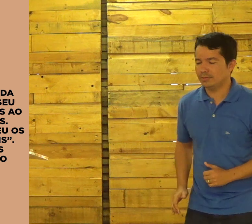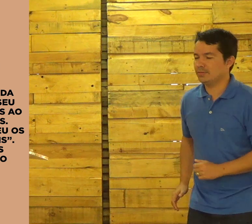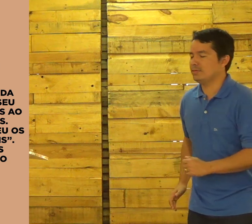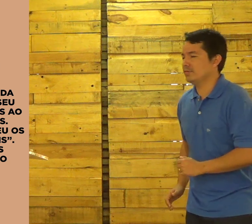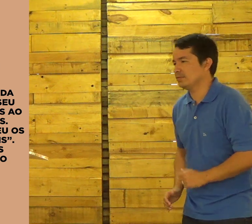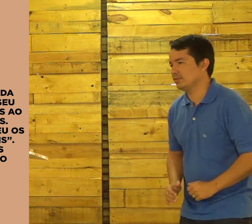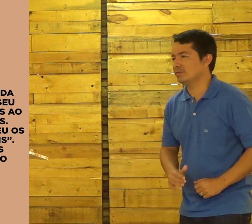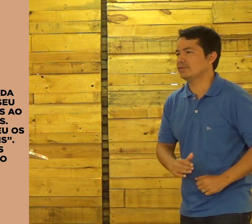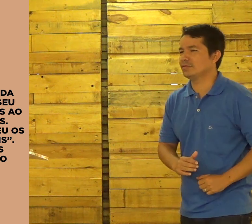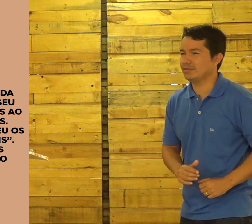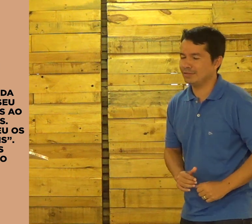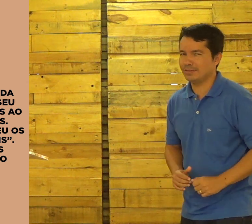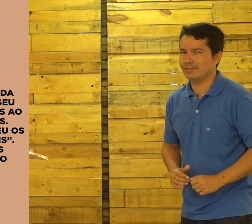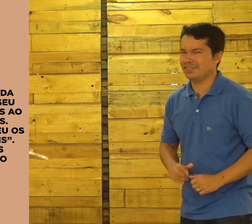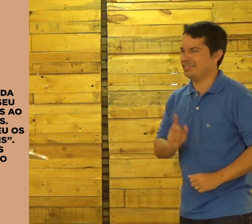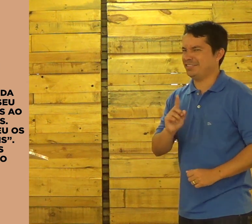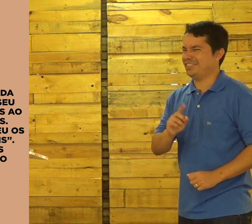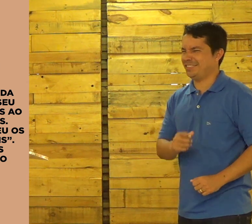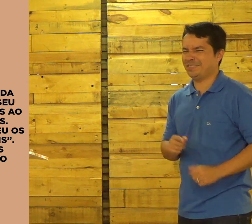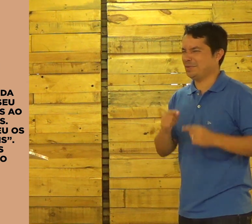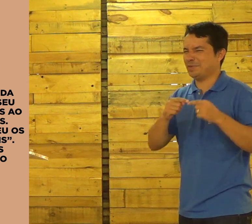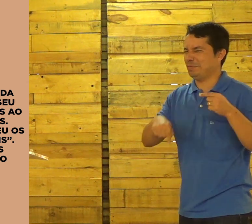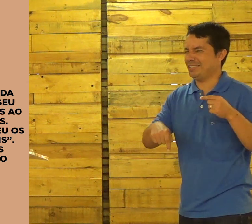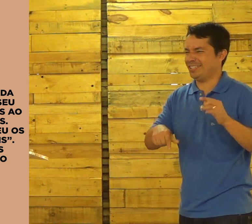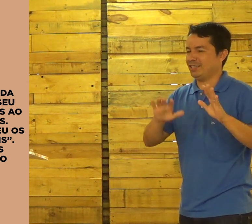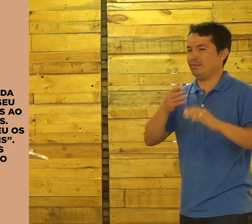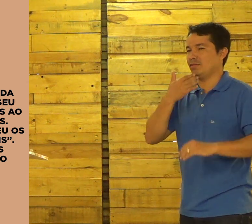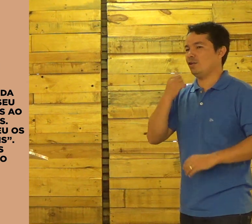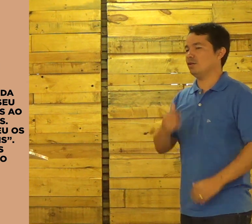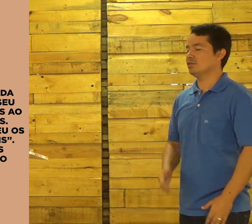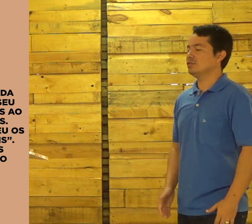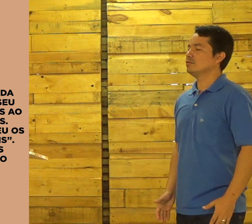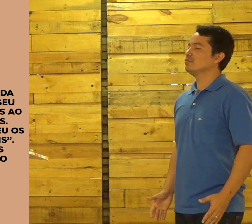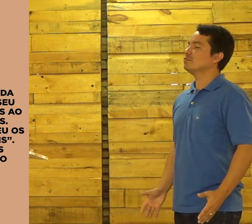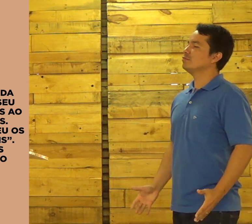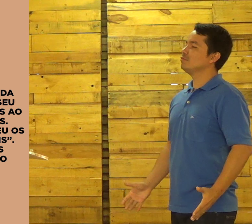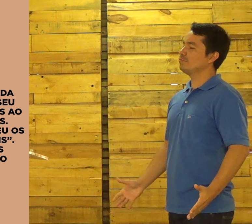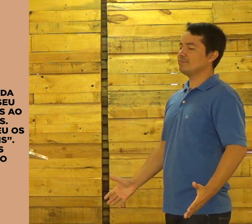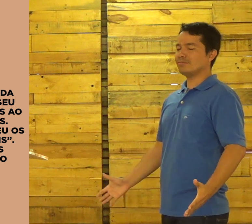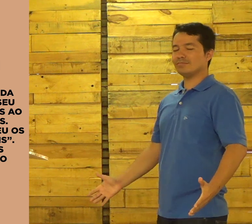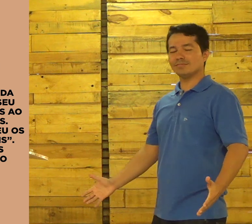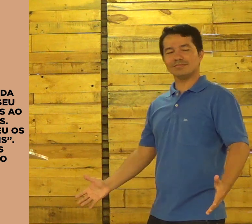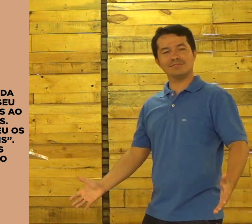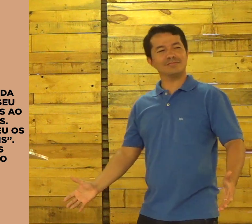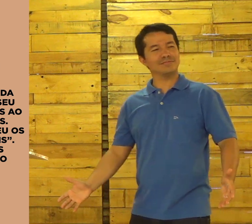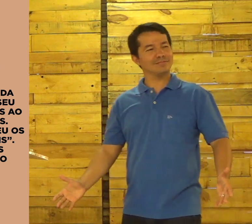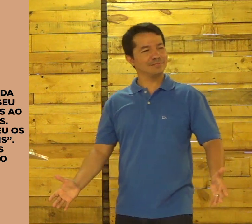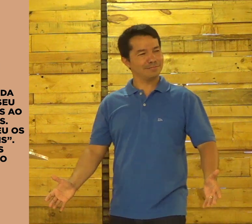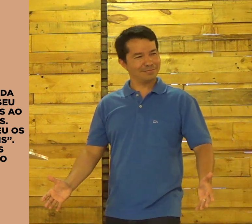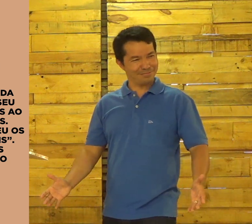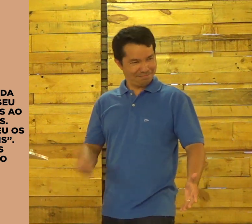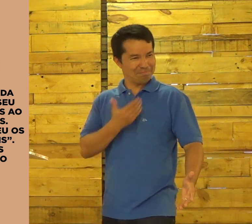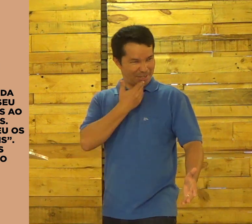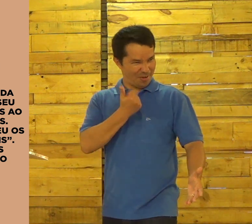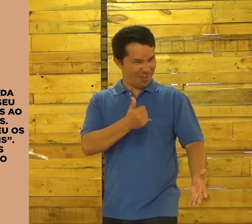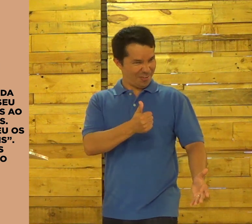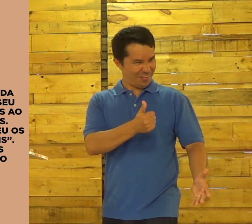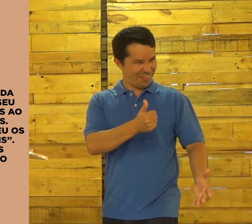Jesus está andando. Então, eu queria esse andar com Jesus. Jesus anda assim. Na realidade,